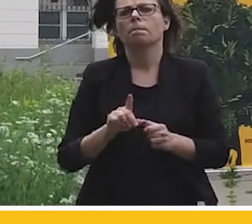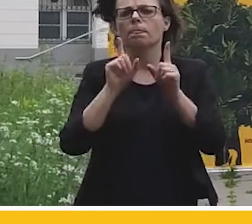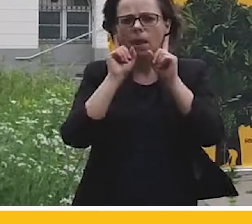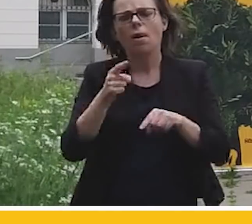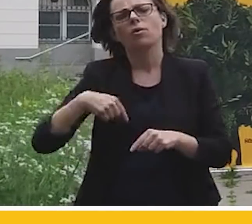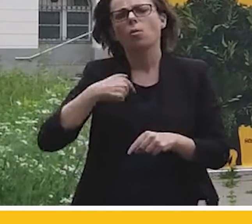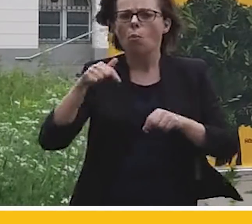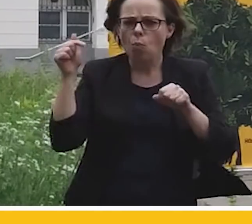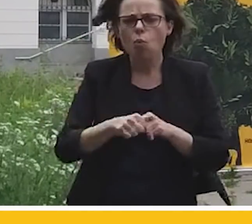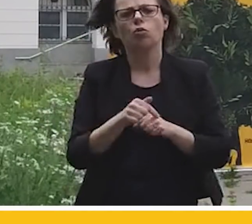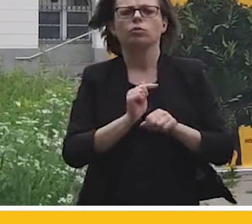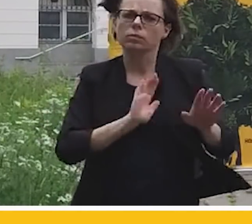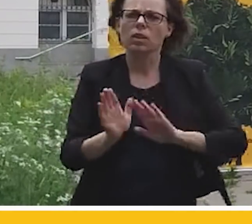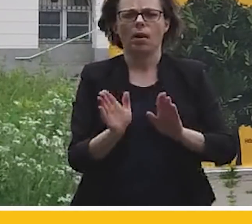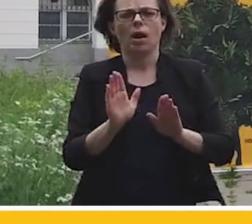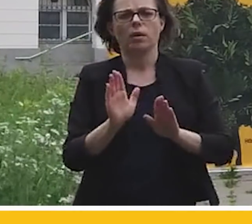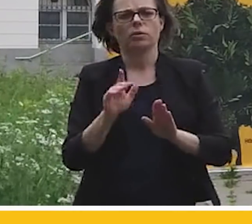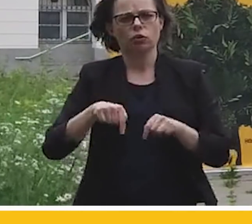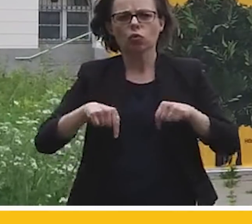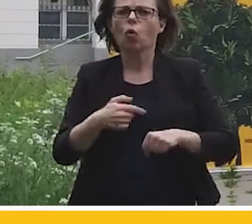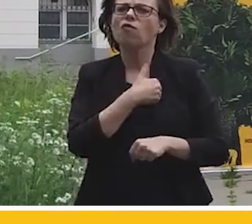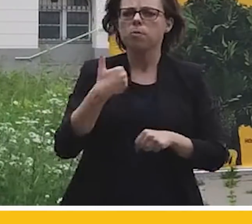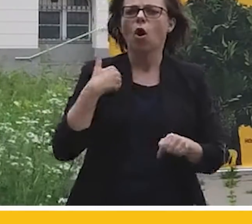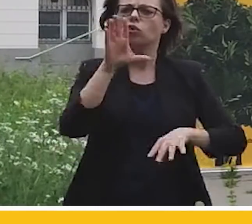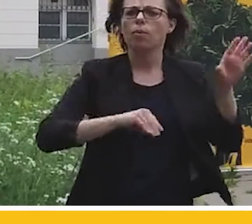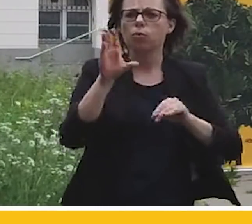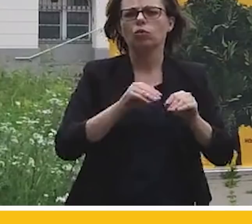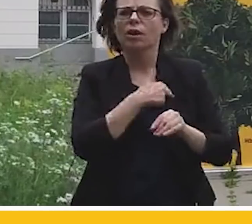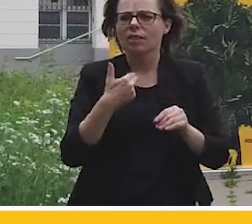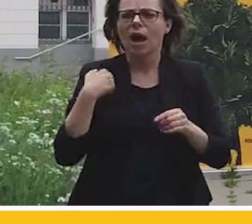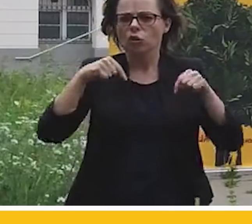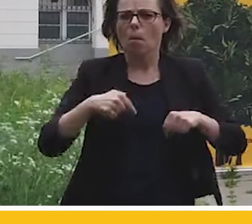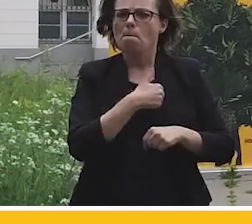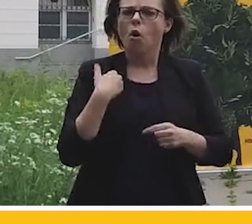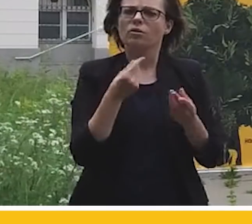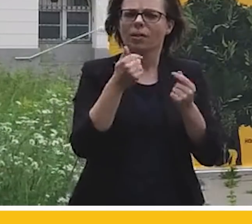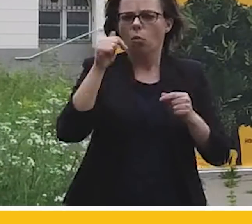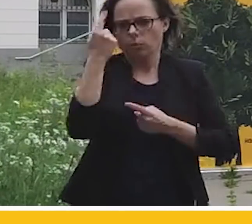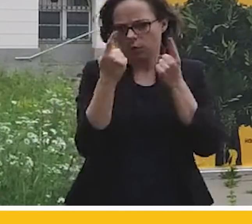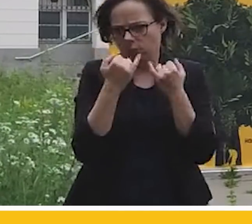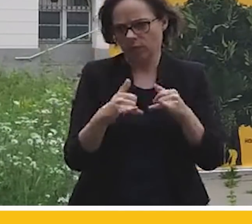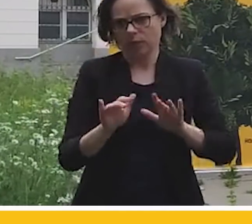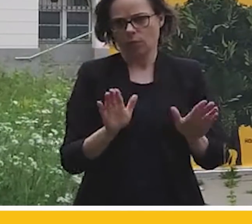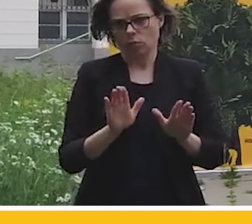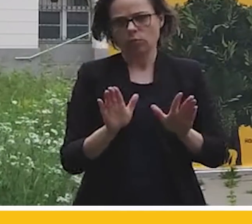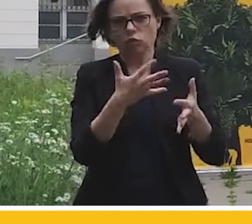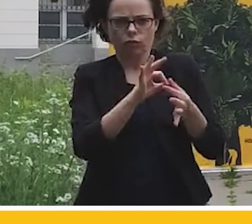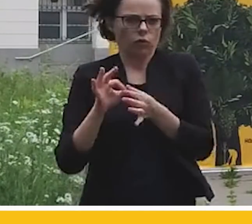zadbać o to, żebyśmy inaczej myśleli na poziomie naszego polskiego budżetu i naszych polskich finansów o tym, jak myślimy o środowisku. Mówiłem już o tym